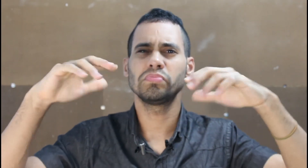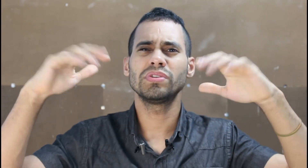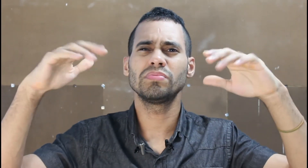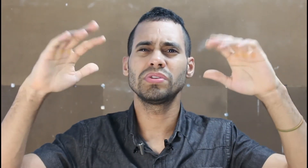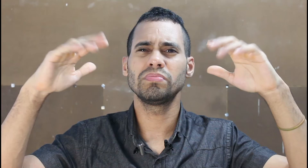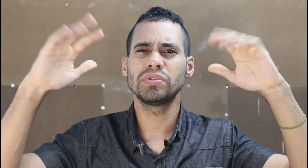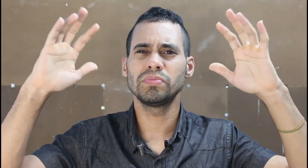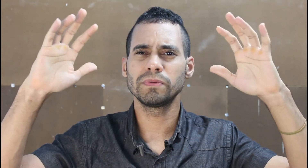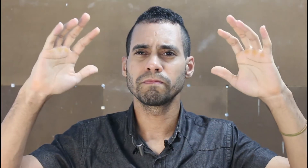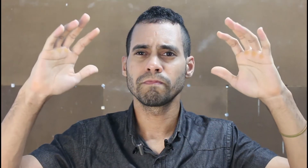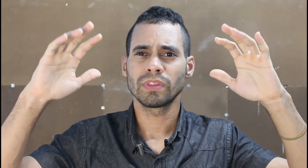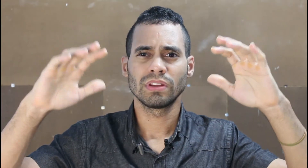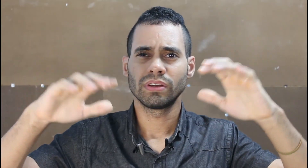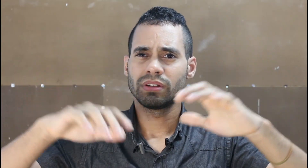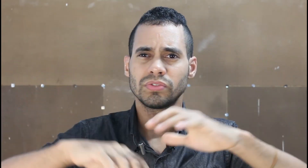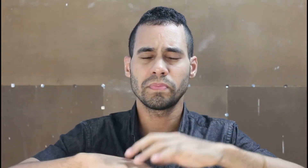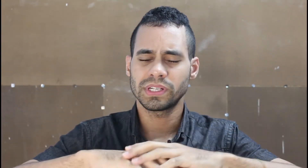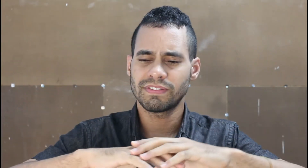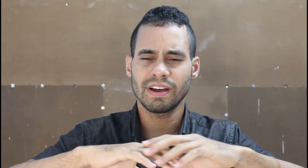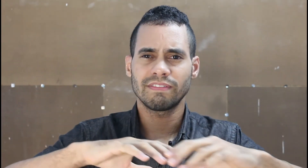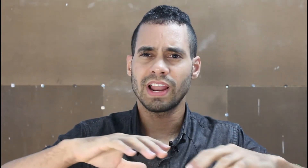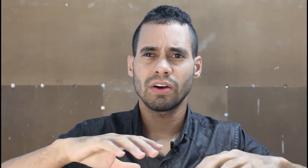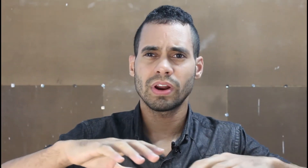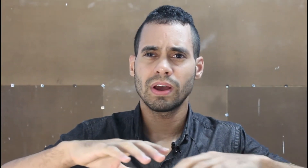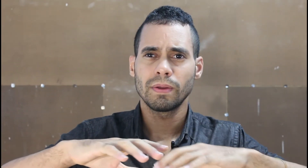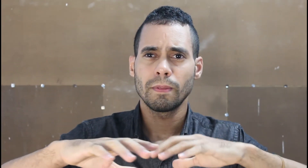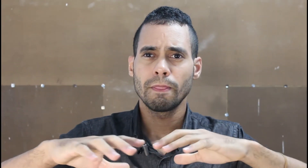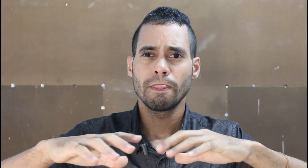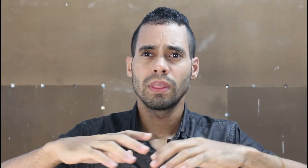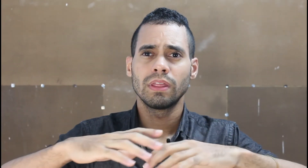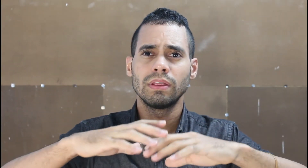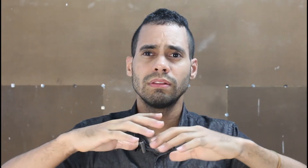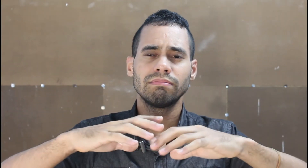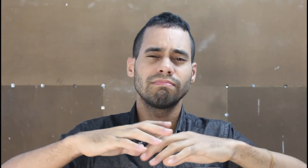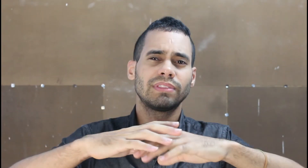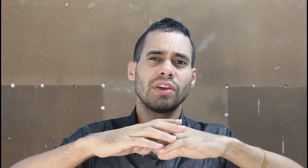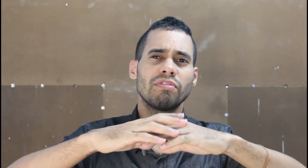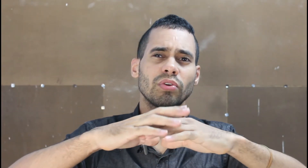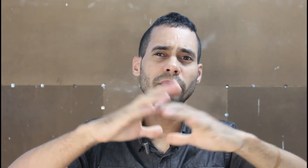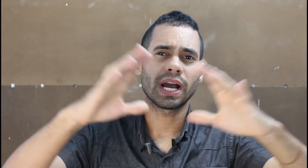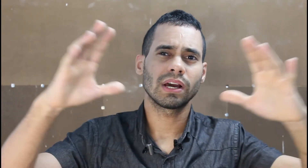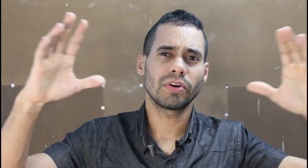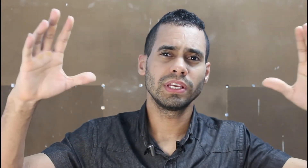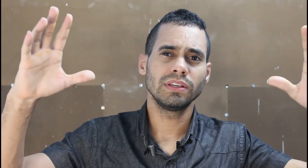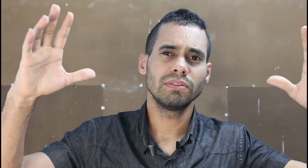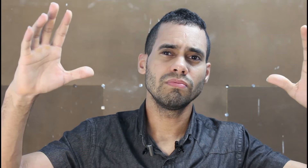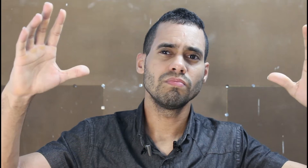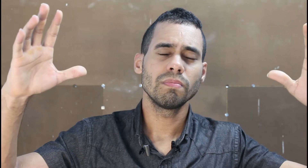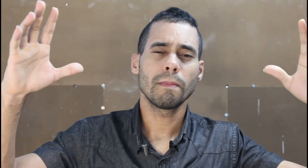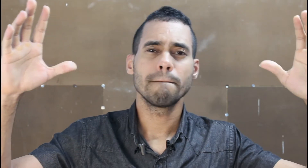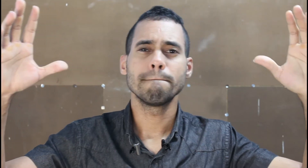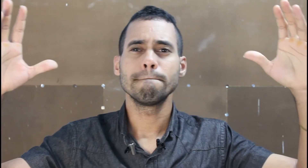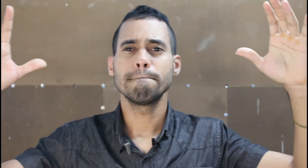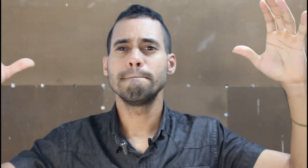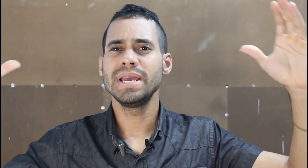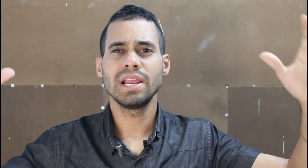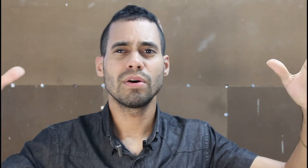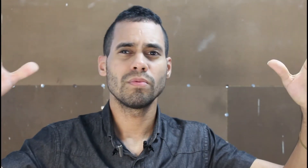subindo, subindo, subindo, subindo. Sua empresa vai lá agora tem o valor do mercado agora em um bilhão